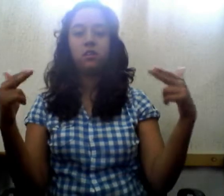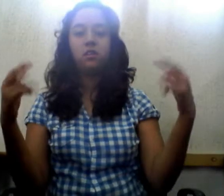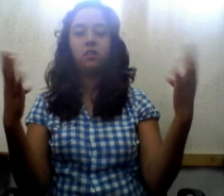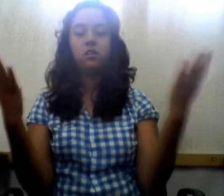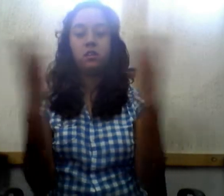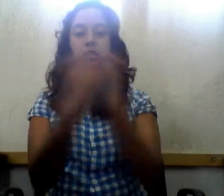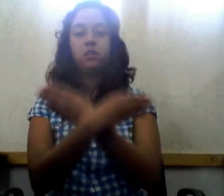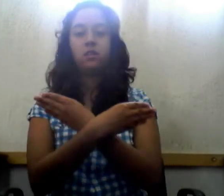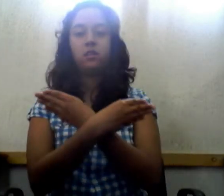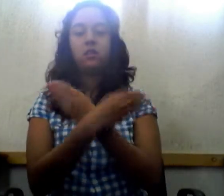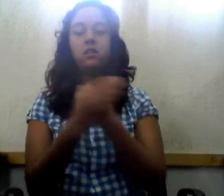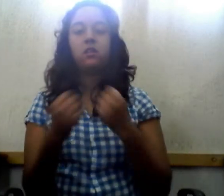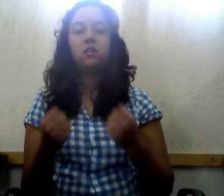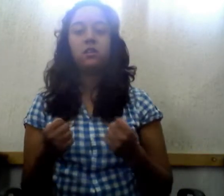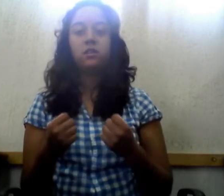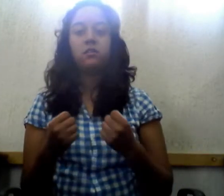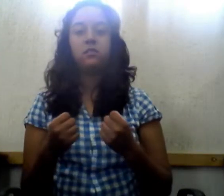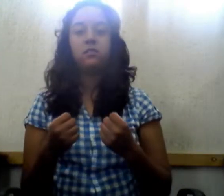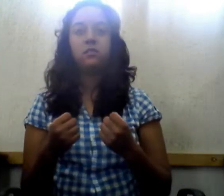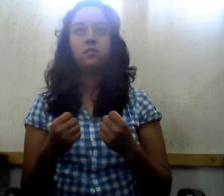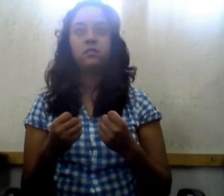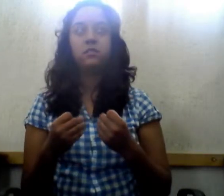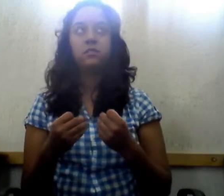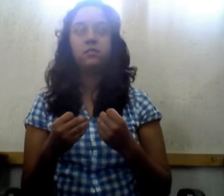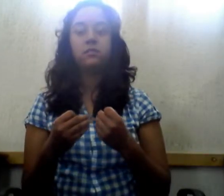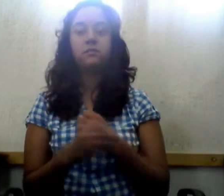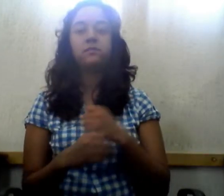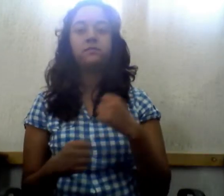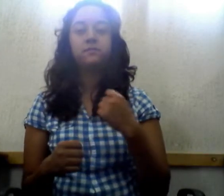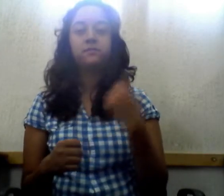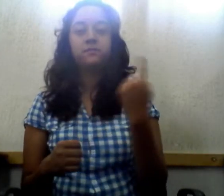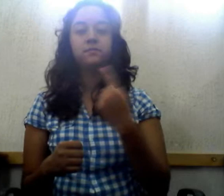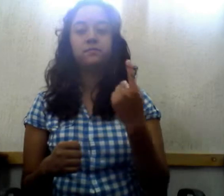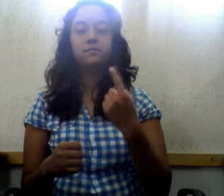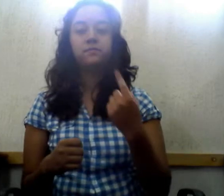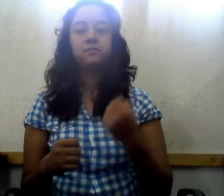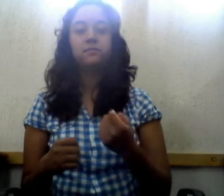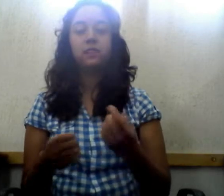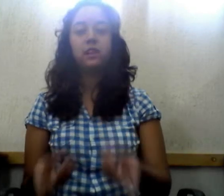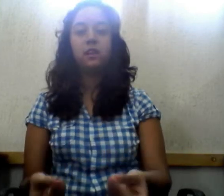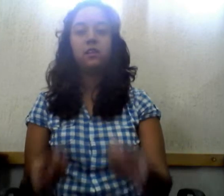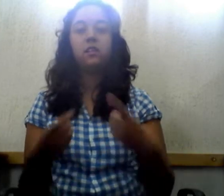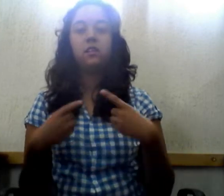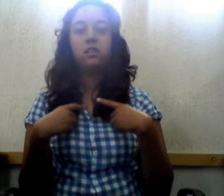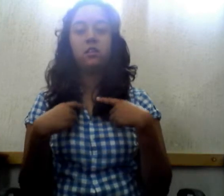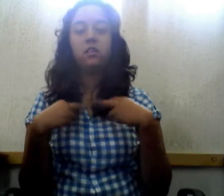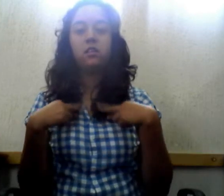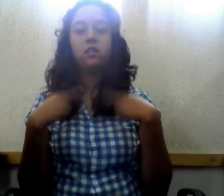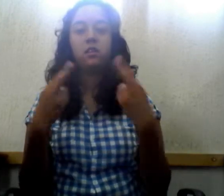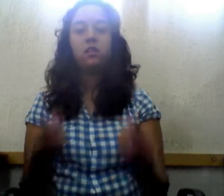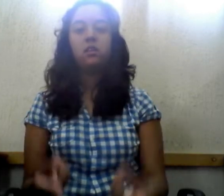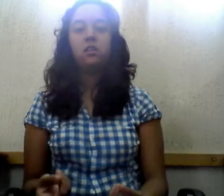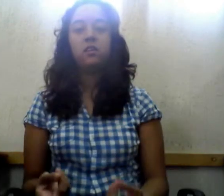se cruzan. Una hada madrina. Que le consiguió ir a la escuela, dándole un regalo. Regalo.